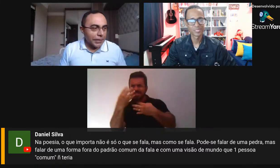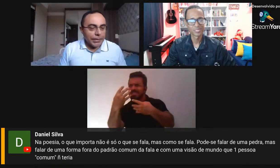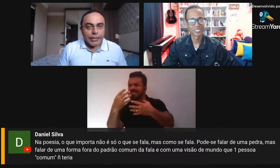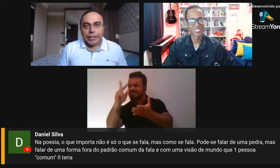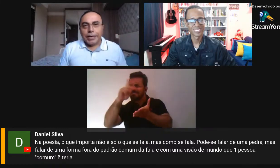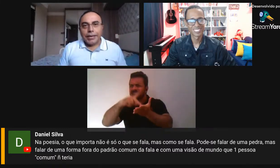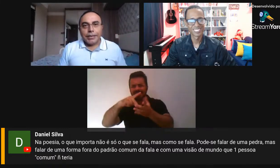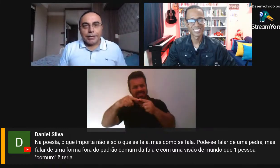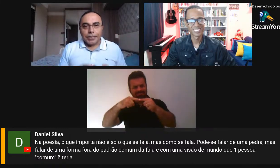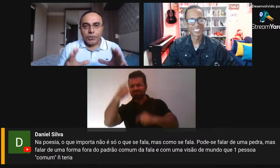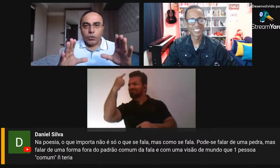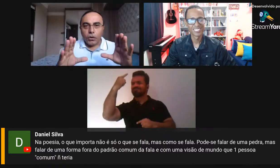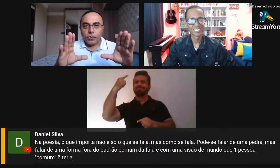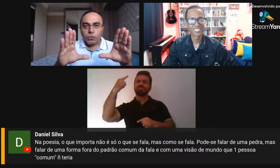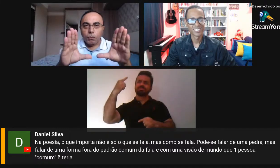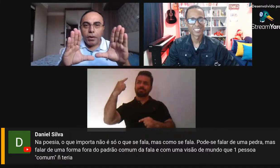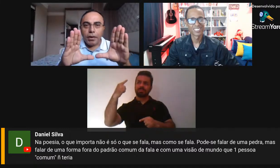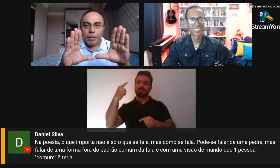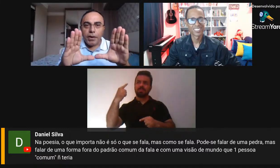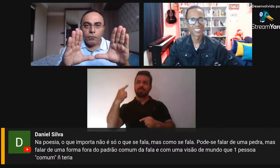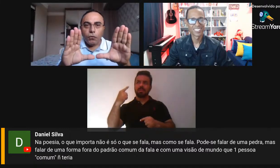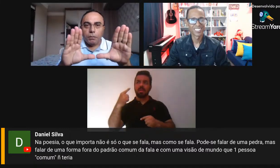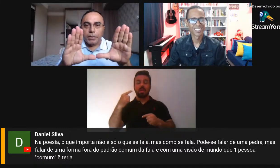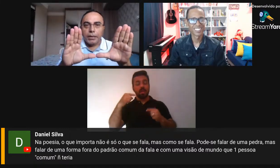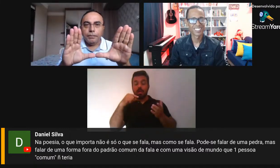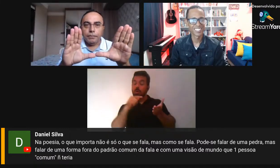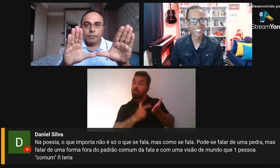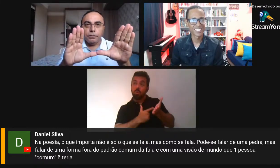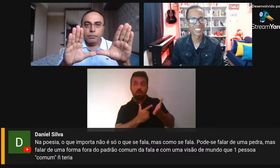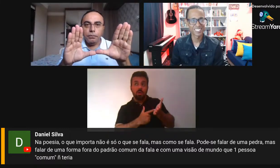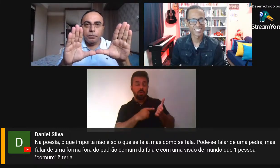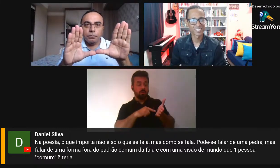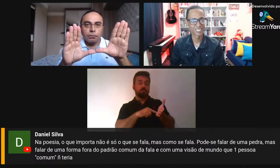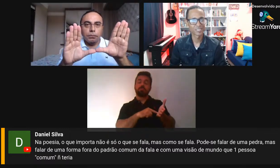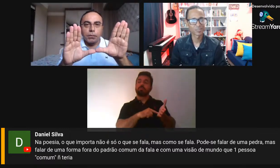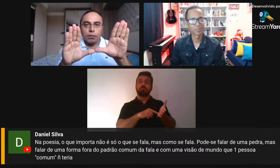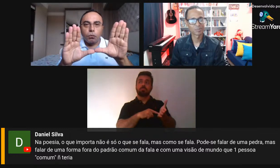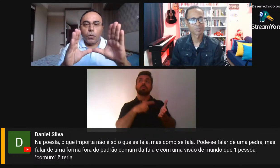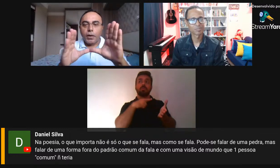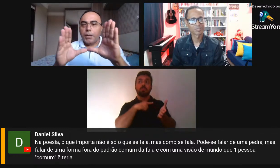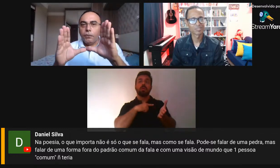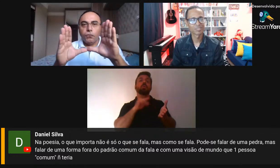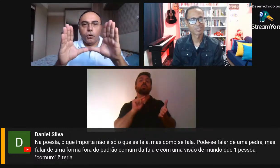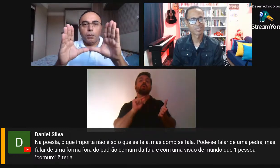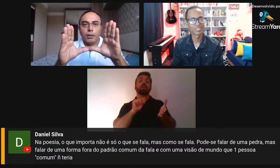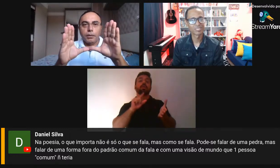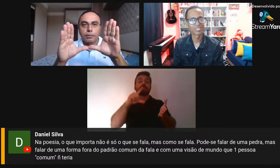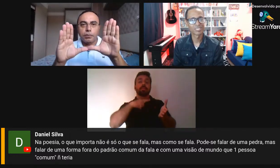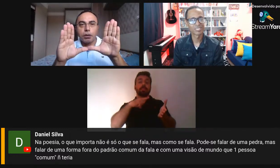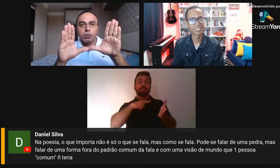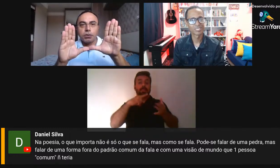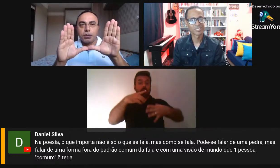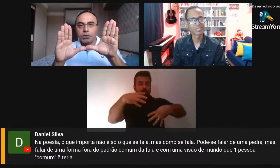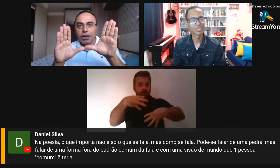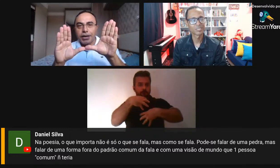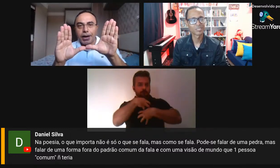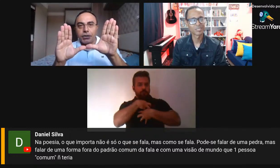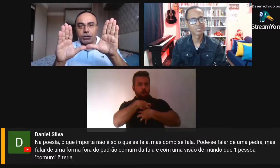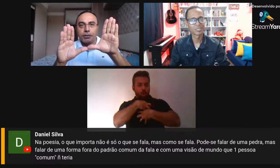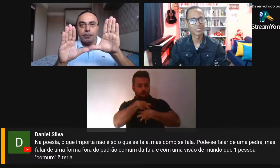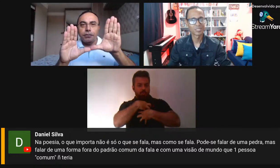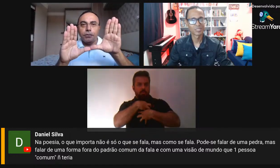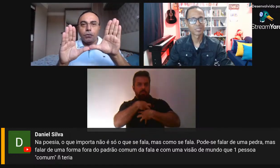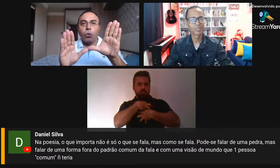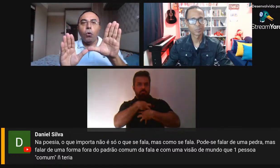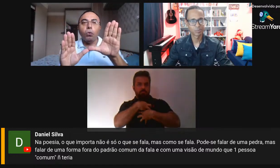novo, que a gente gosta, o poema é a forma. O poema é a forma. Digamos que seja a